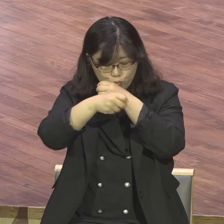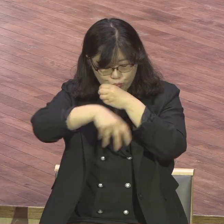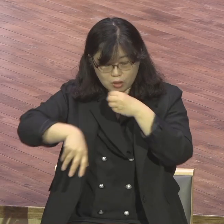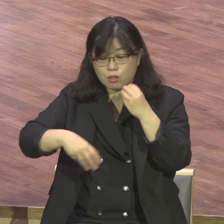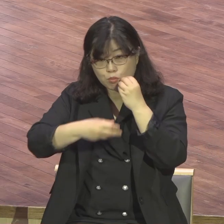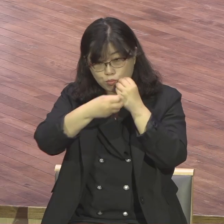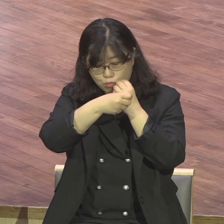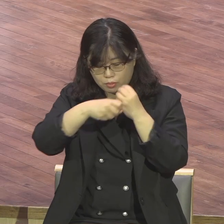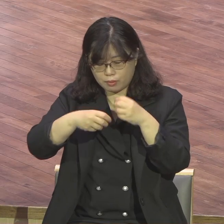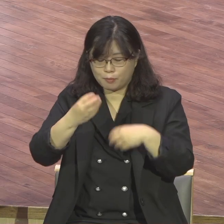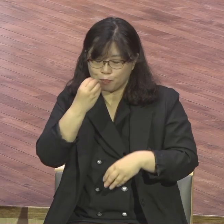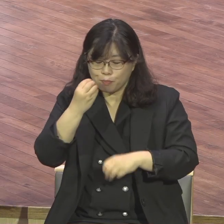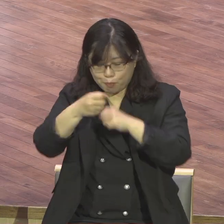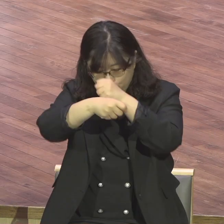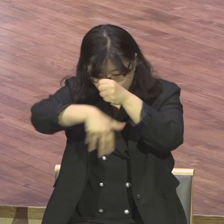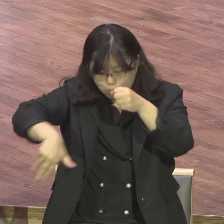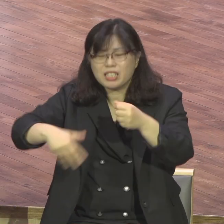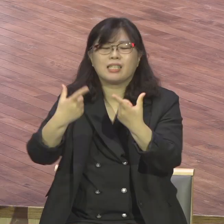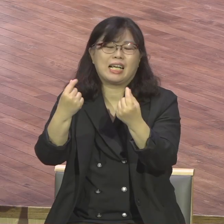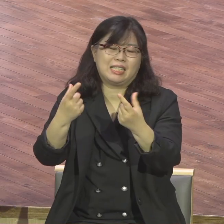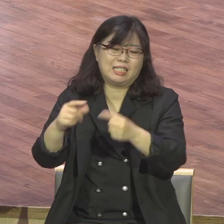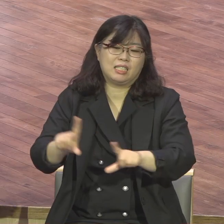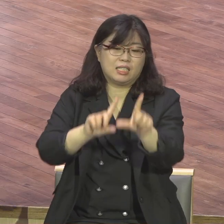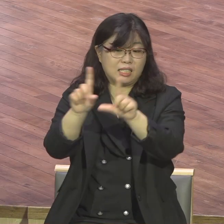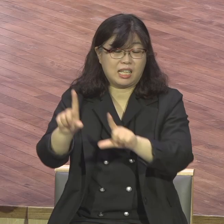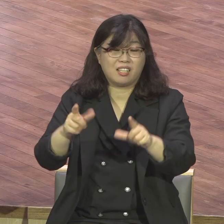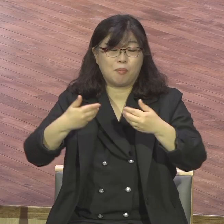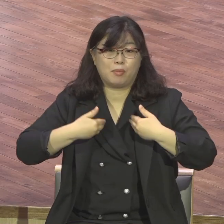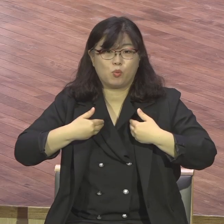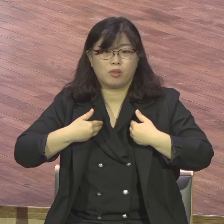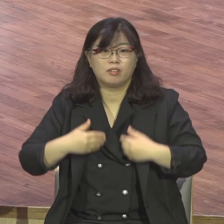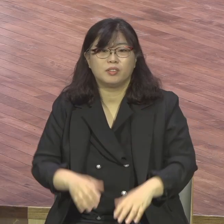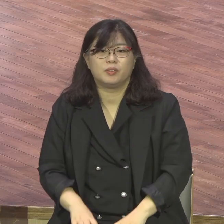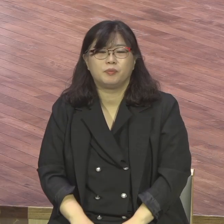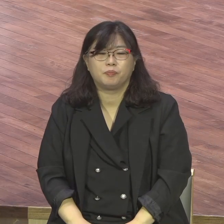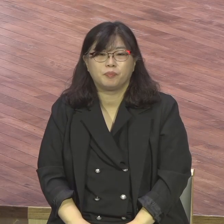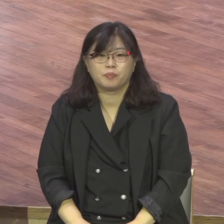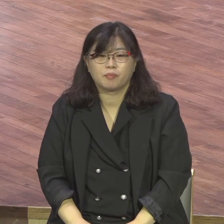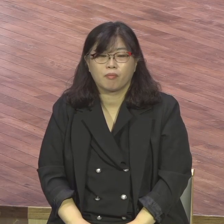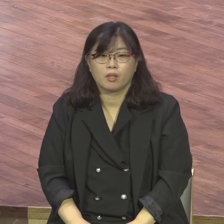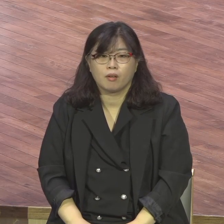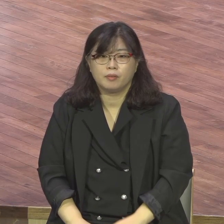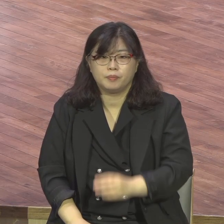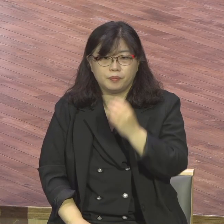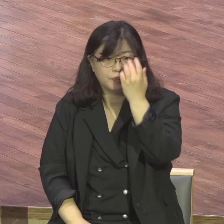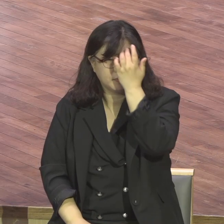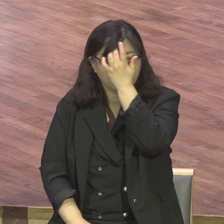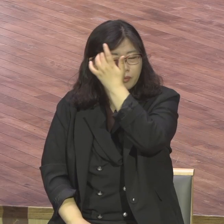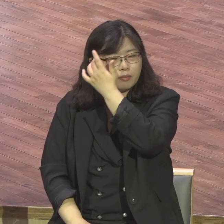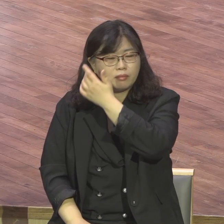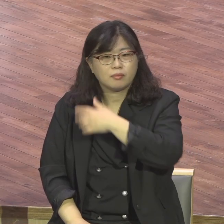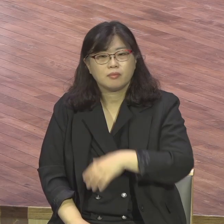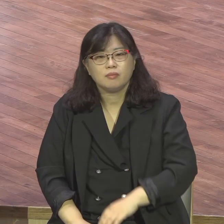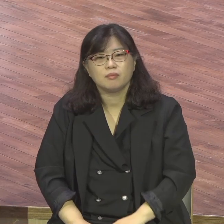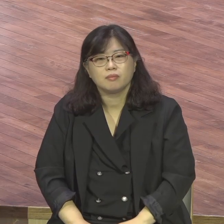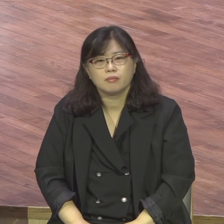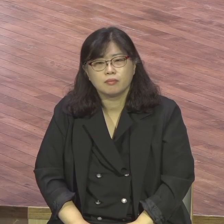특별히 너희 몸을 하나님이 기쁘하시는 거룩한 산 제물로